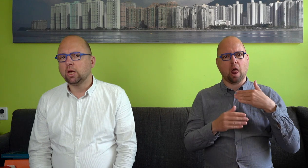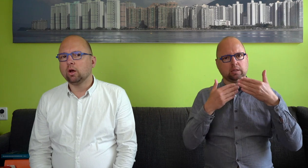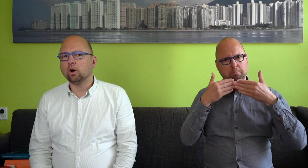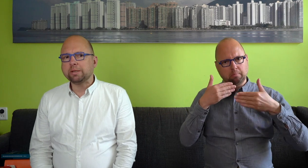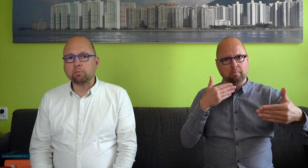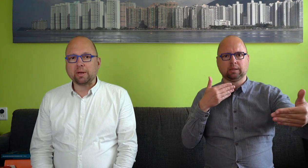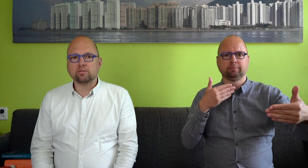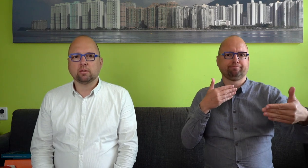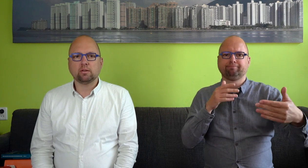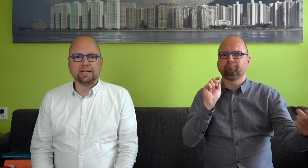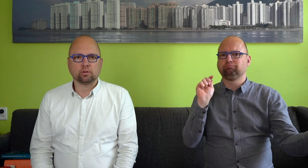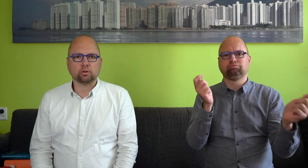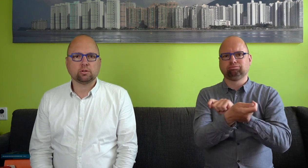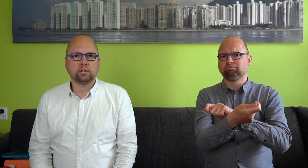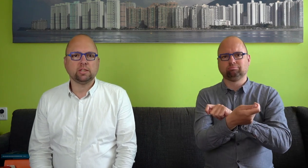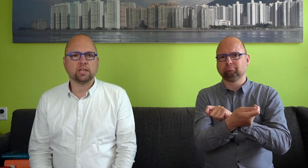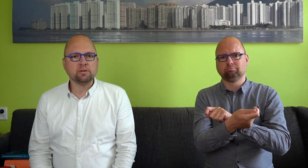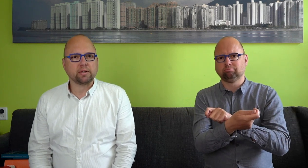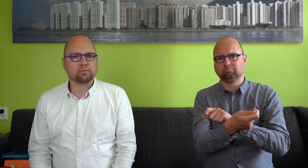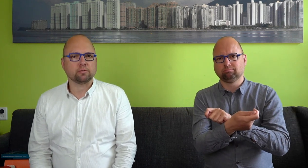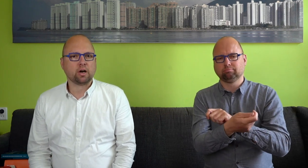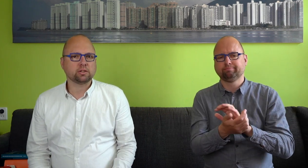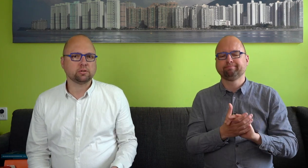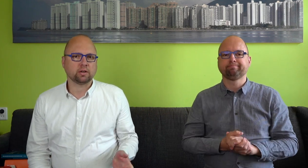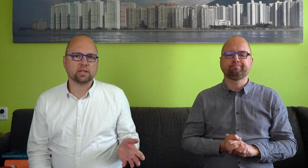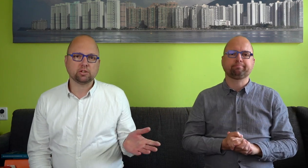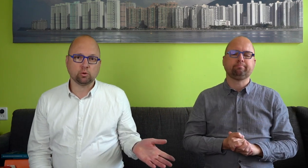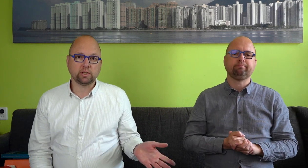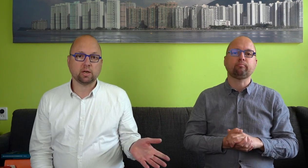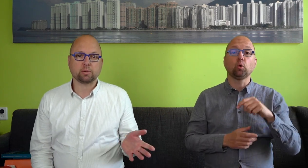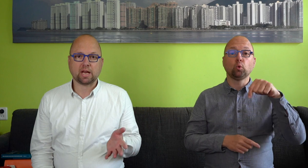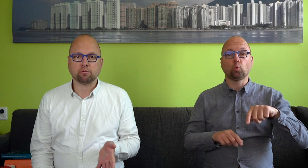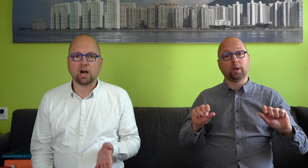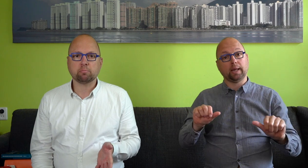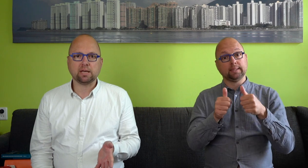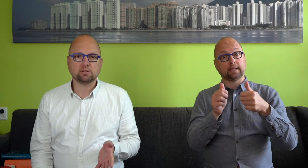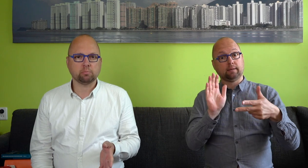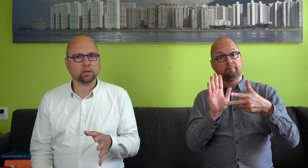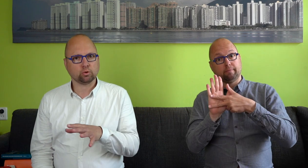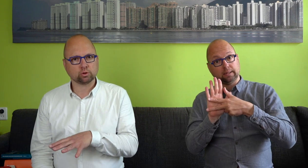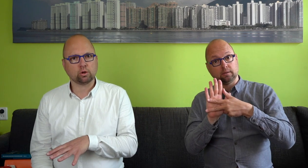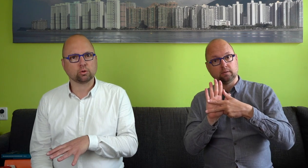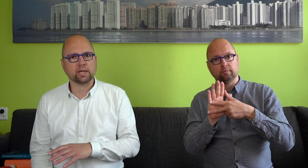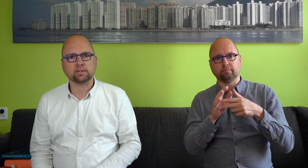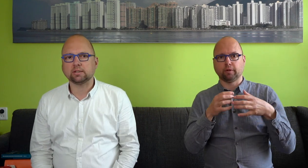Op dit moment ligt er dus een initiatiefwet van de fracties van ChristenUnie en Partij van de Arbeid, inmiddels ondersteund door D66,